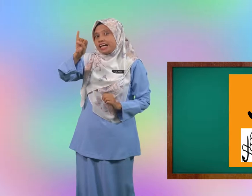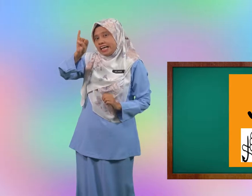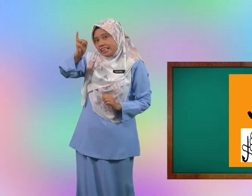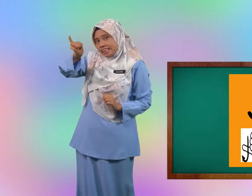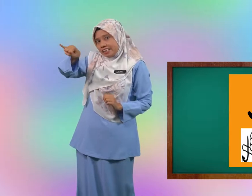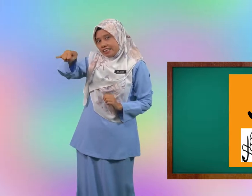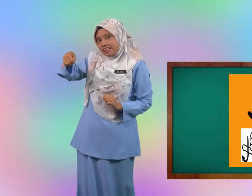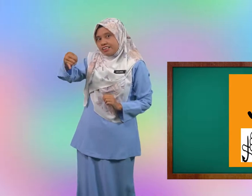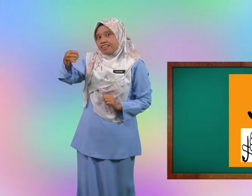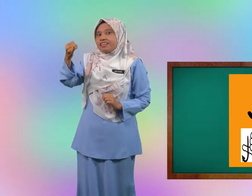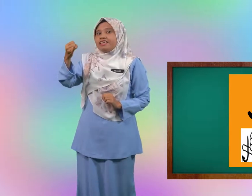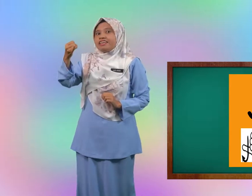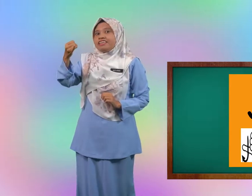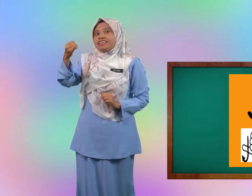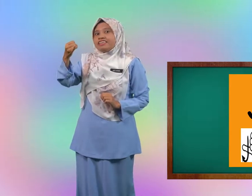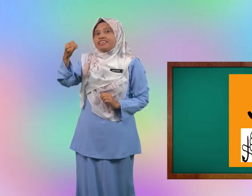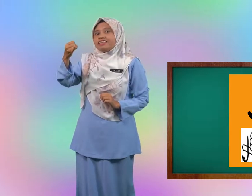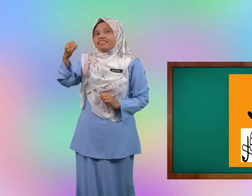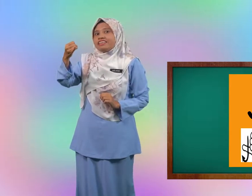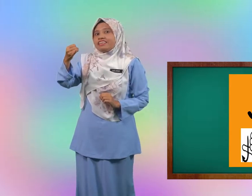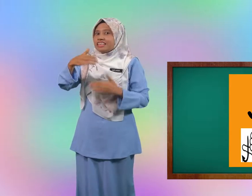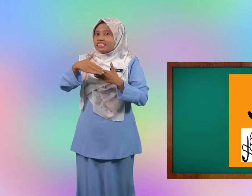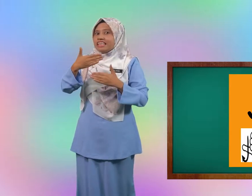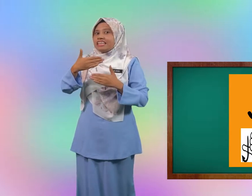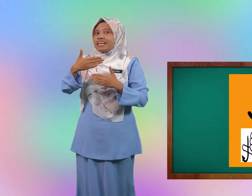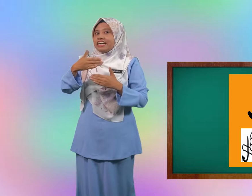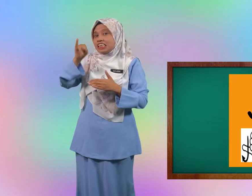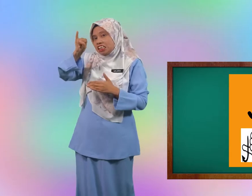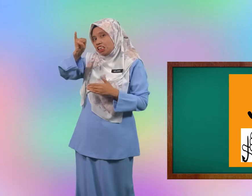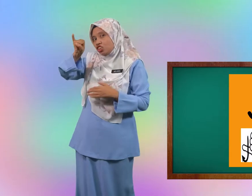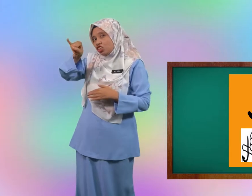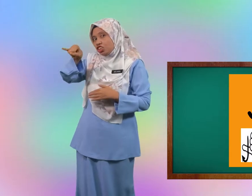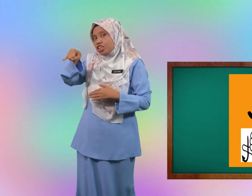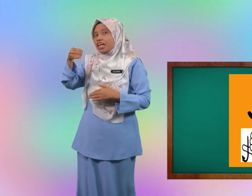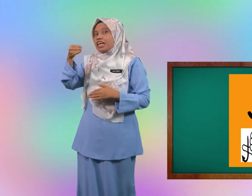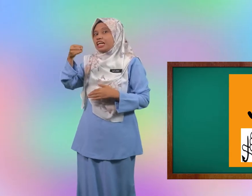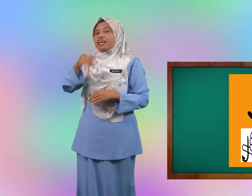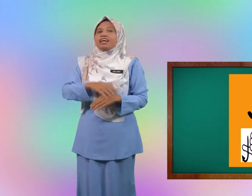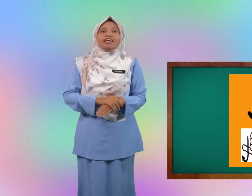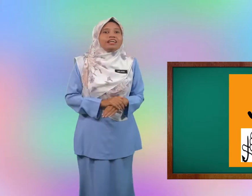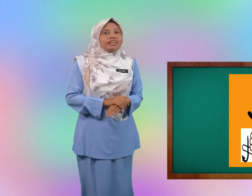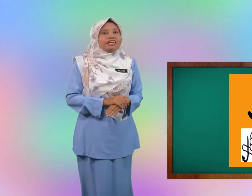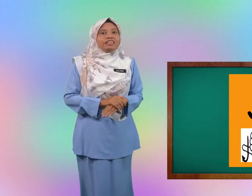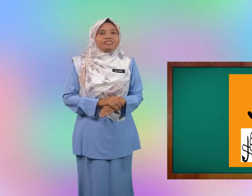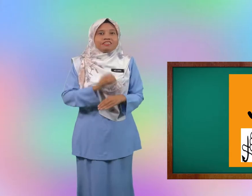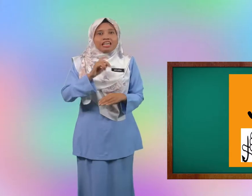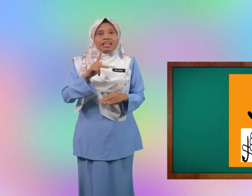angin ya senang senang kan J boleh